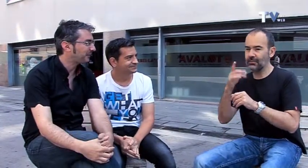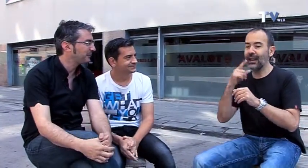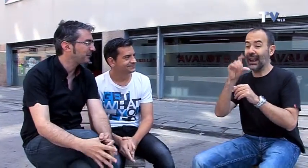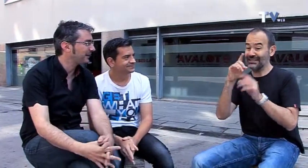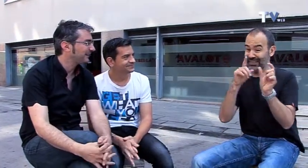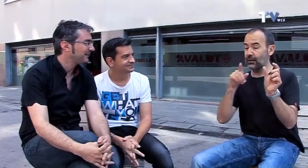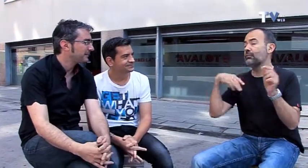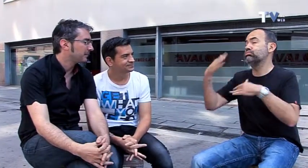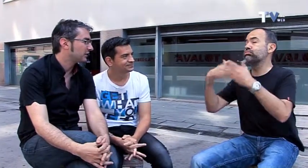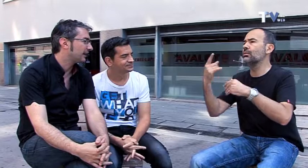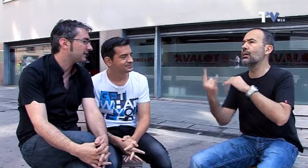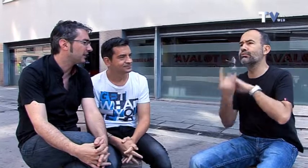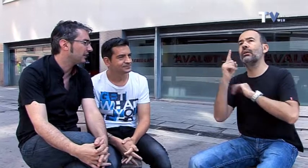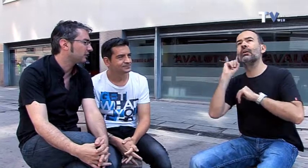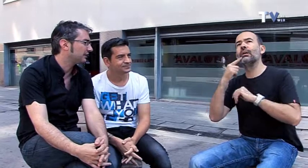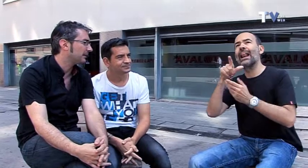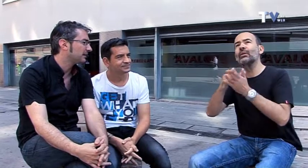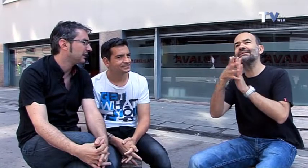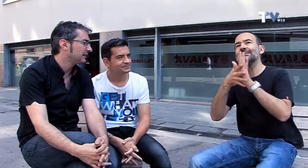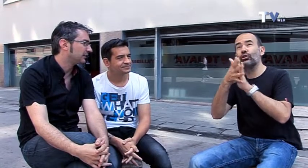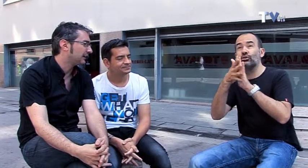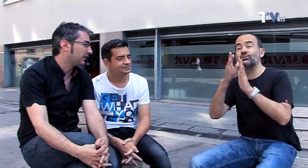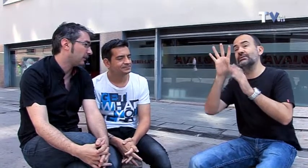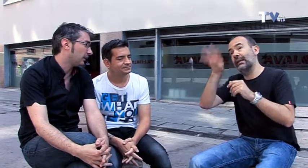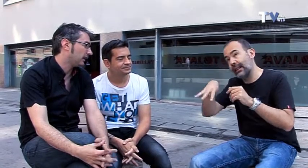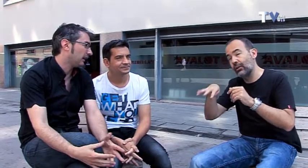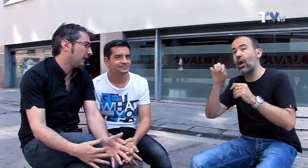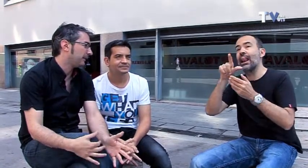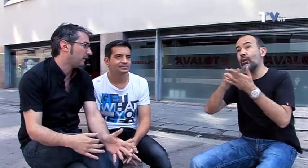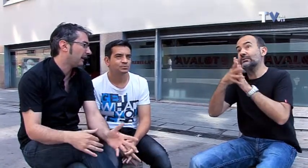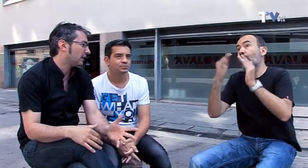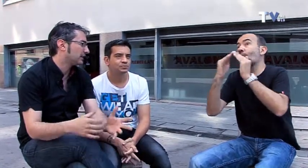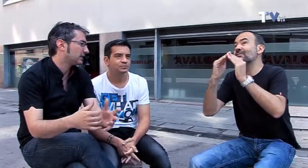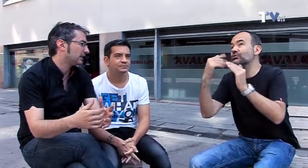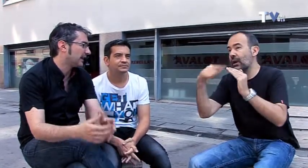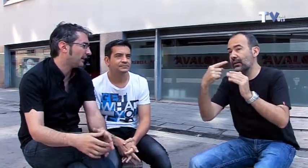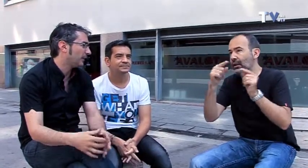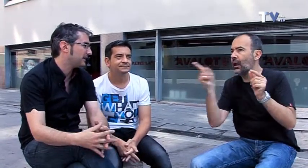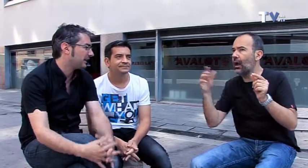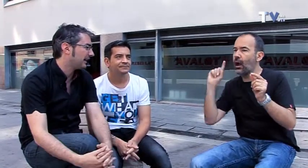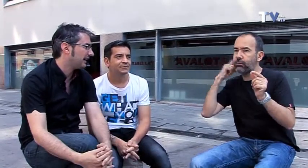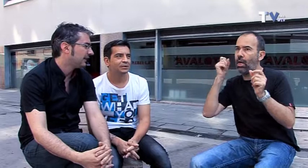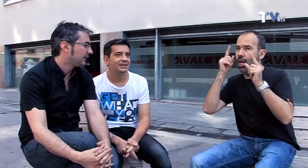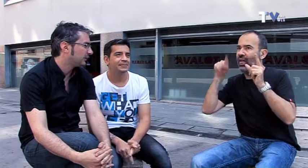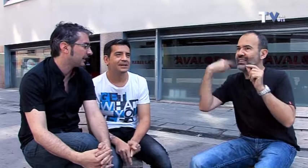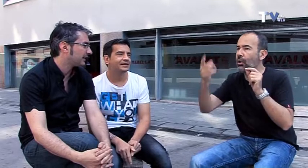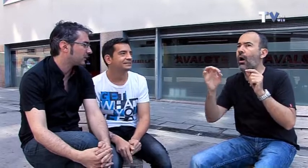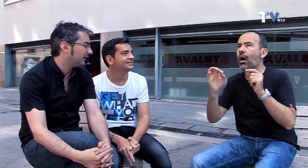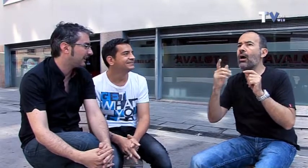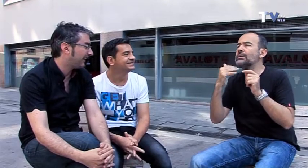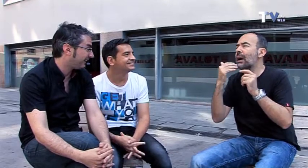Muy bien, una casualidad. Pero, a ver, lo de la lengua de signos, sabes que hay catalana, hay una doméstica... No sé si te diste